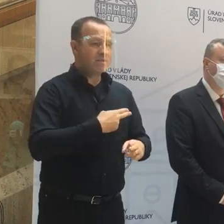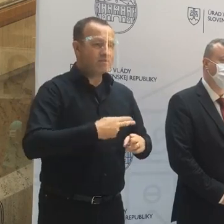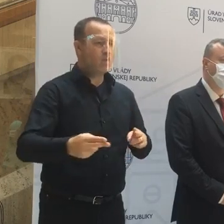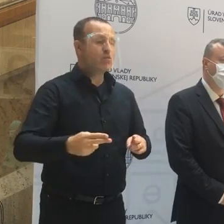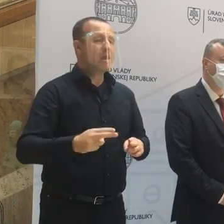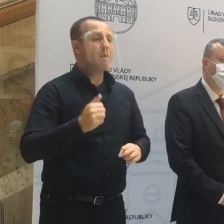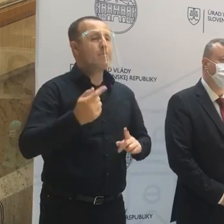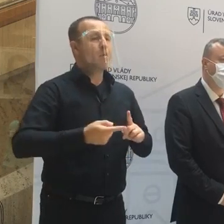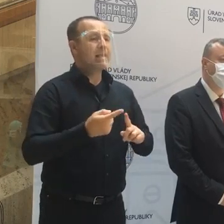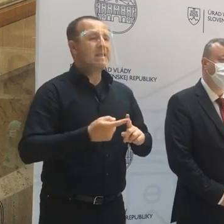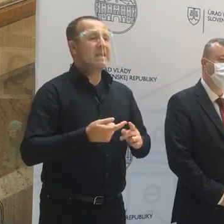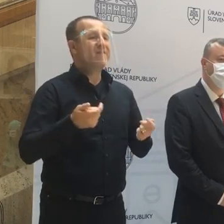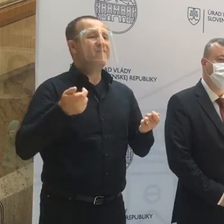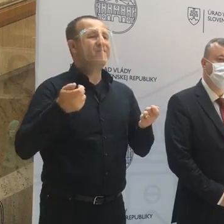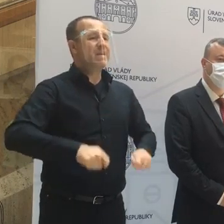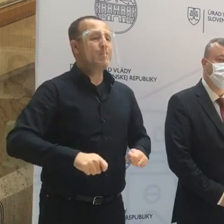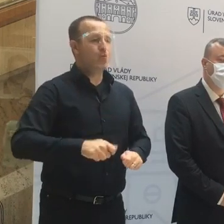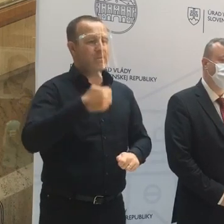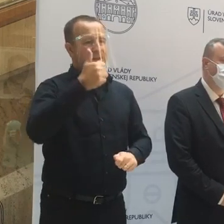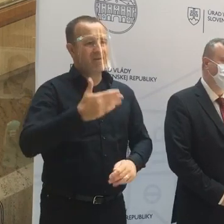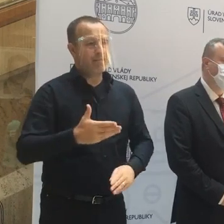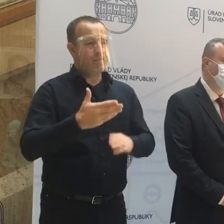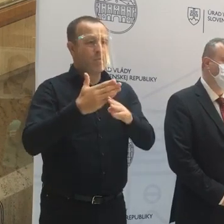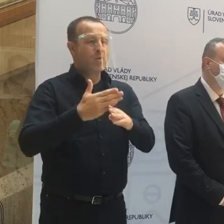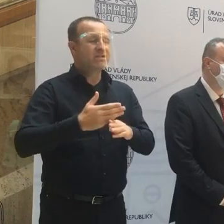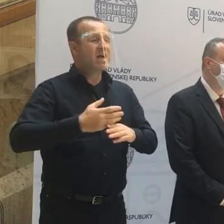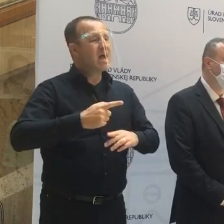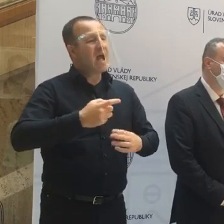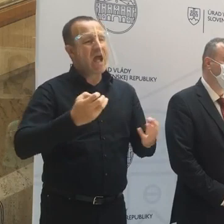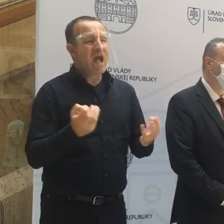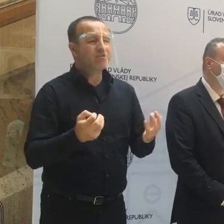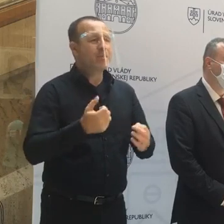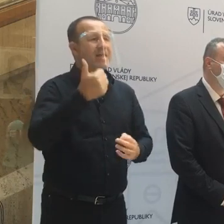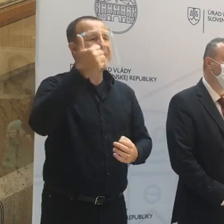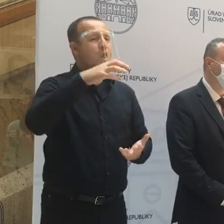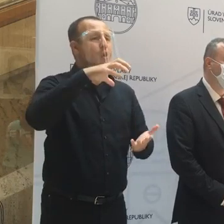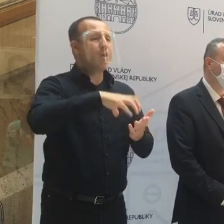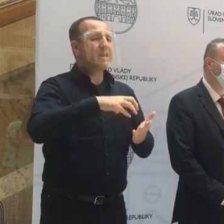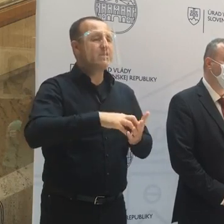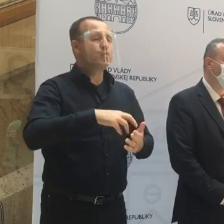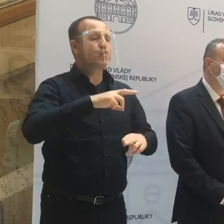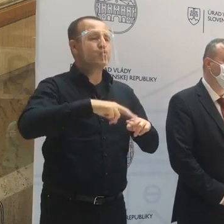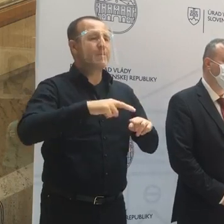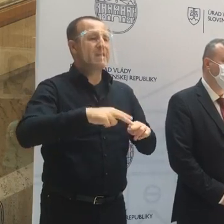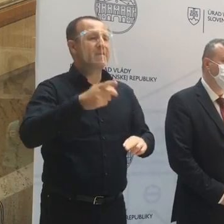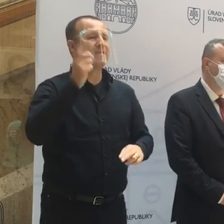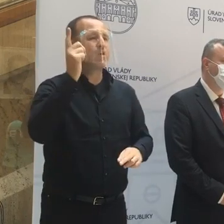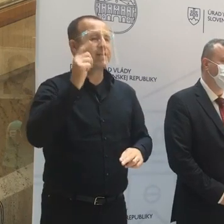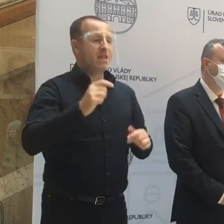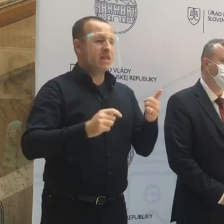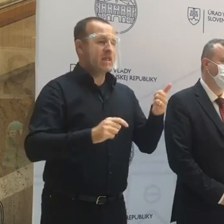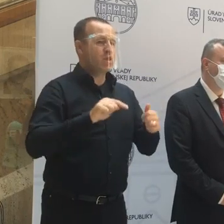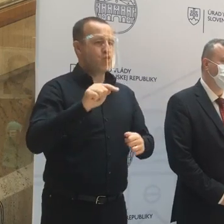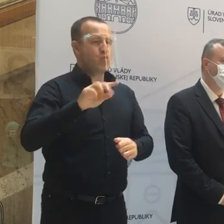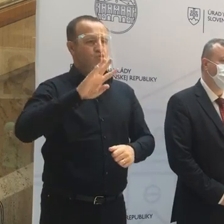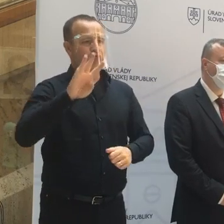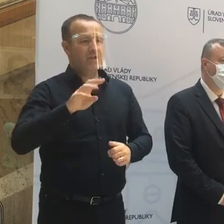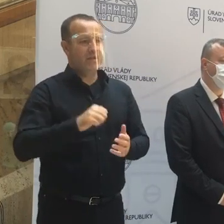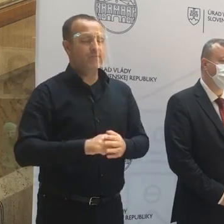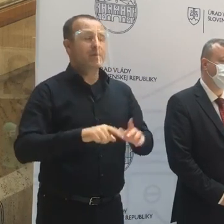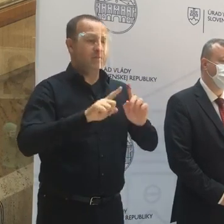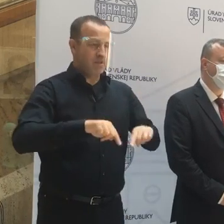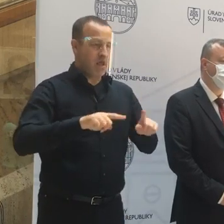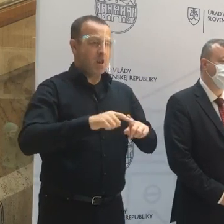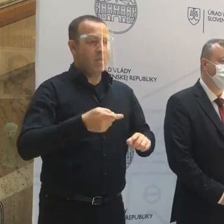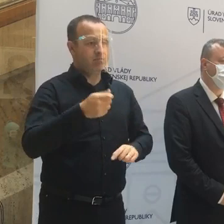prvej pomoci. To znamená, že aspoň jeden z okresov sa nachádza v stupni varovania 1 až 4. V takom prípade stále